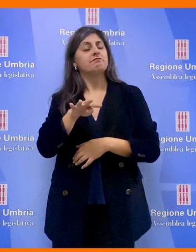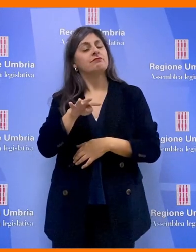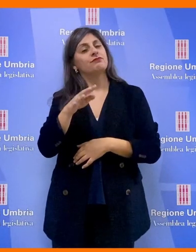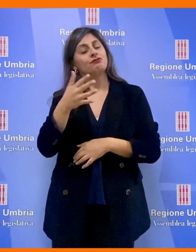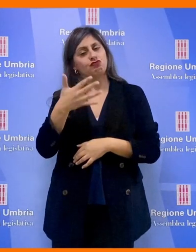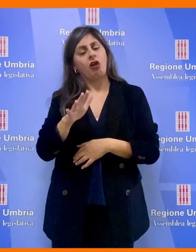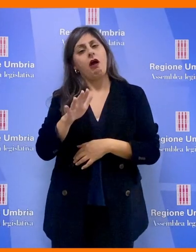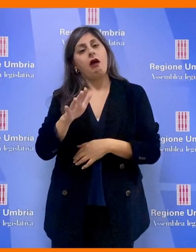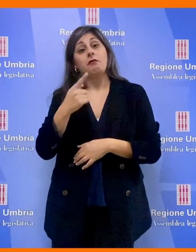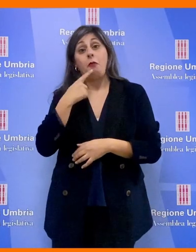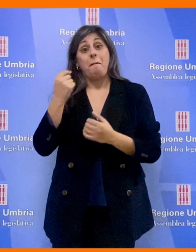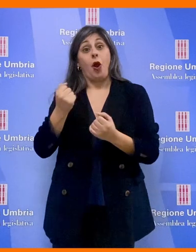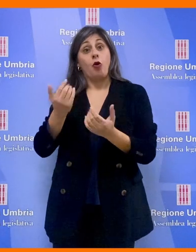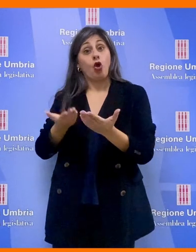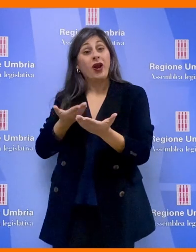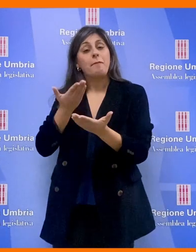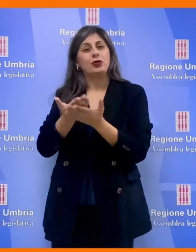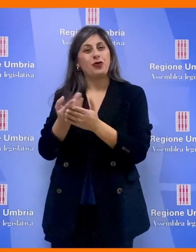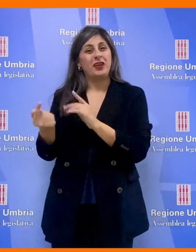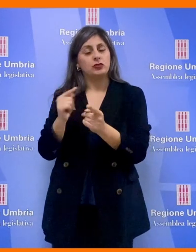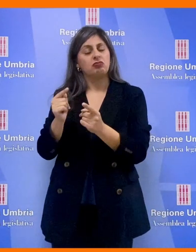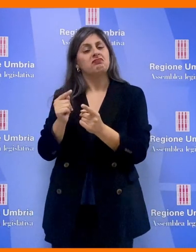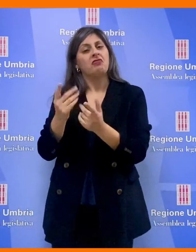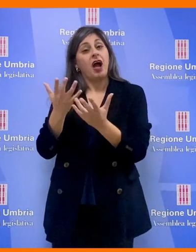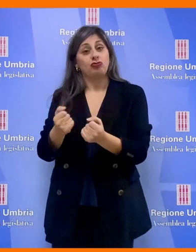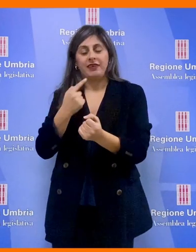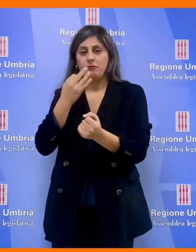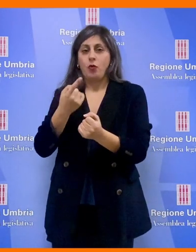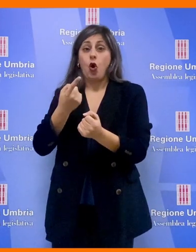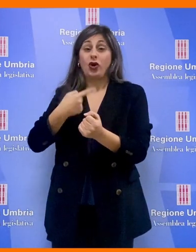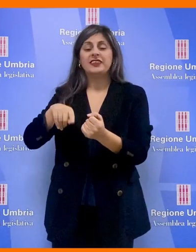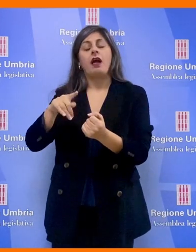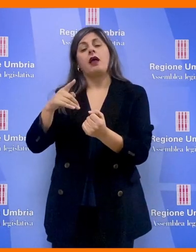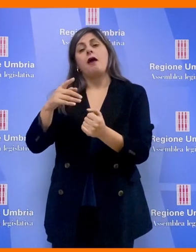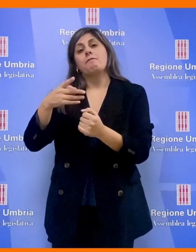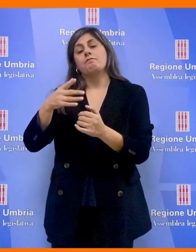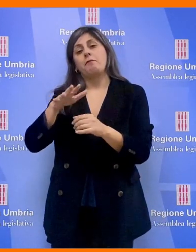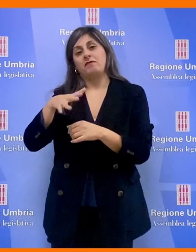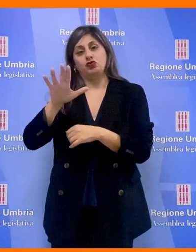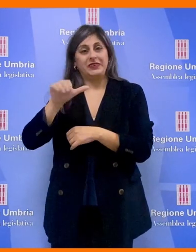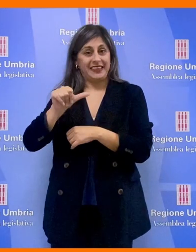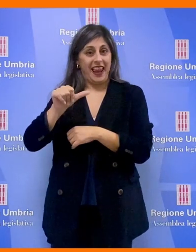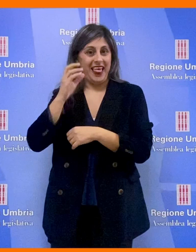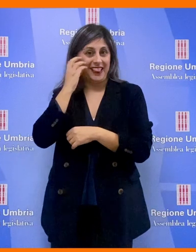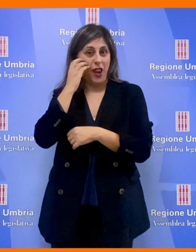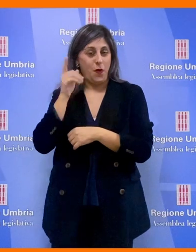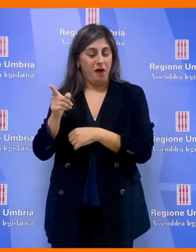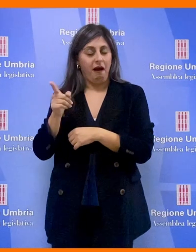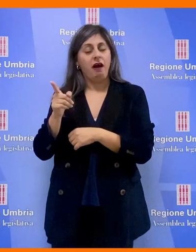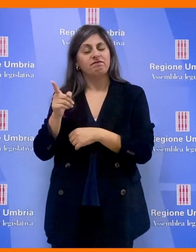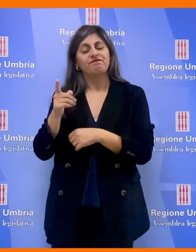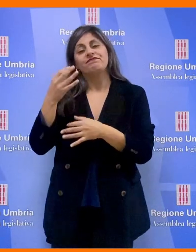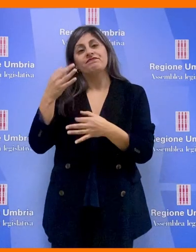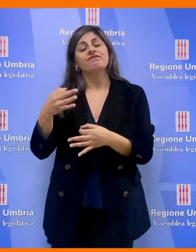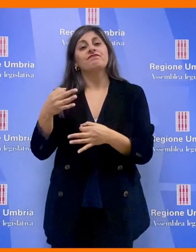accettata dal promotore della mozione in discussione, il consigliere del Movimento 5 Stelle, Thomas De Luca, ha deciso di